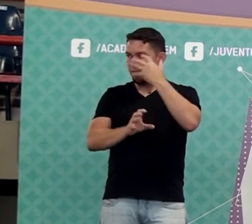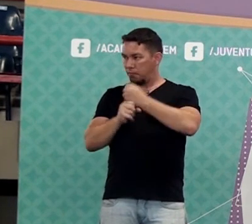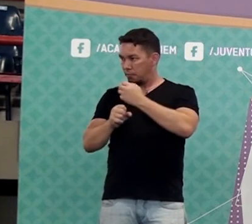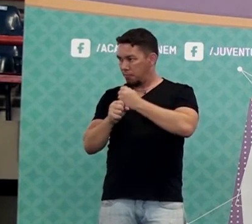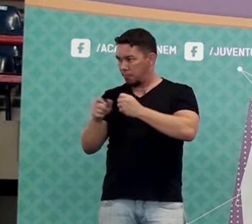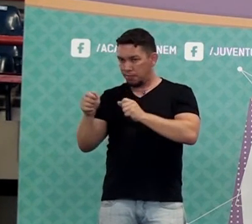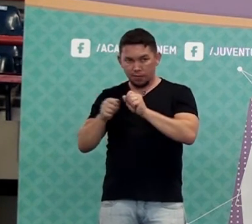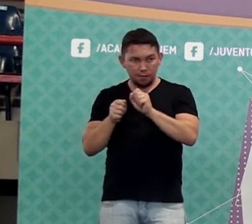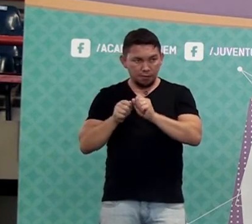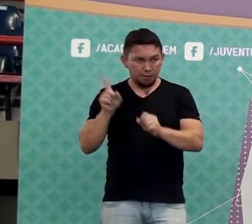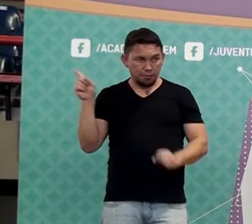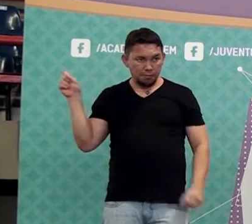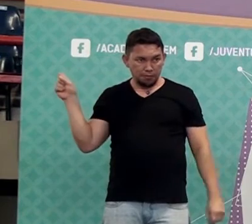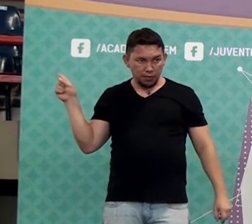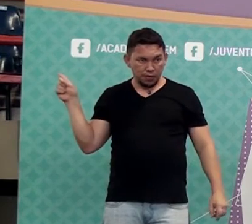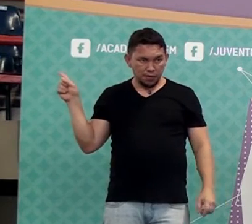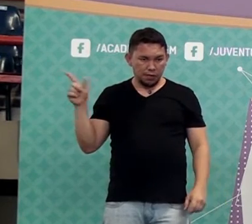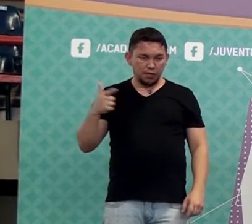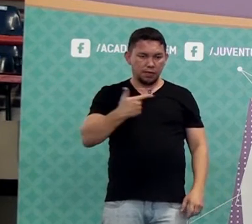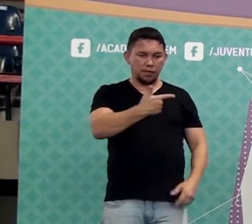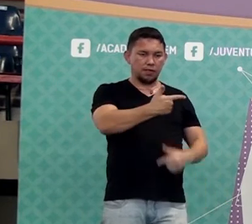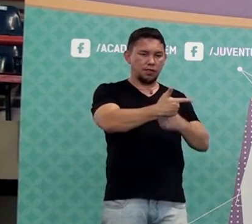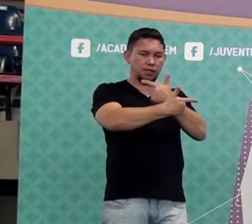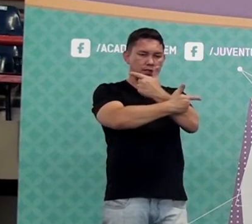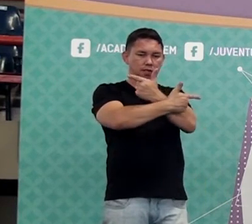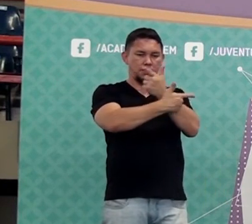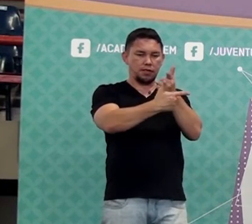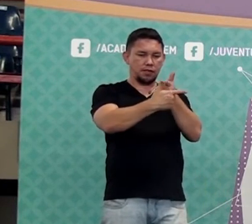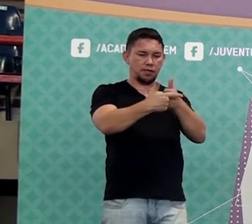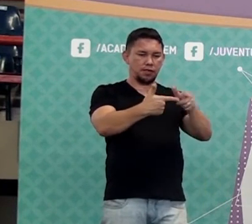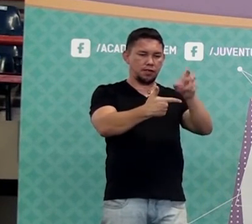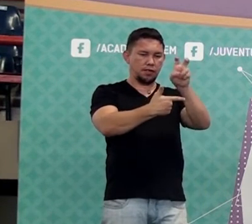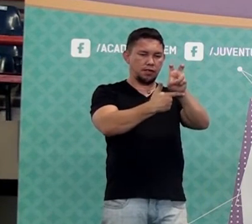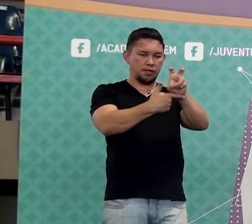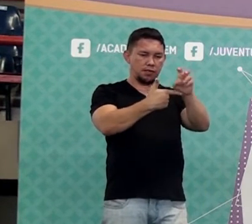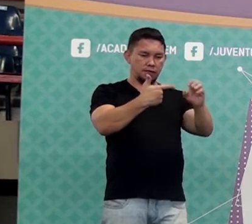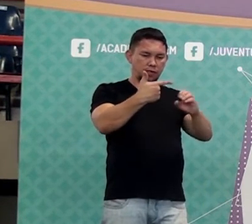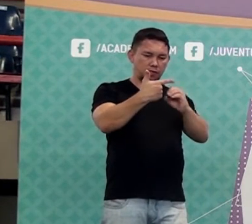Sabe, não sabe? 2 dividido por 5. Sem calculadora.